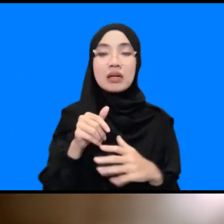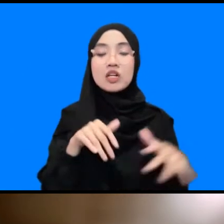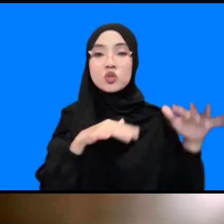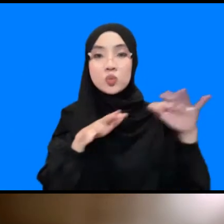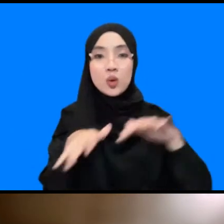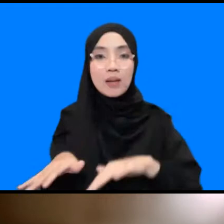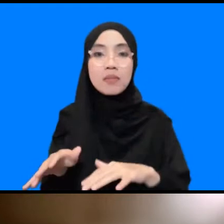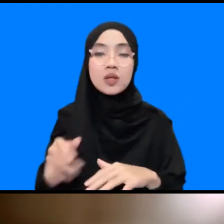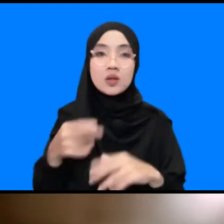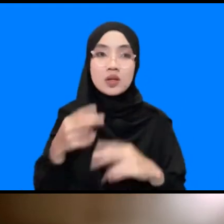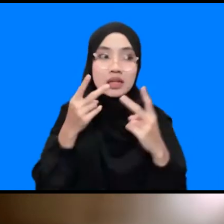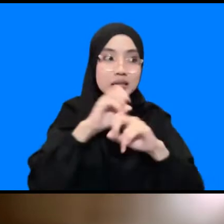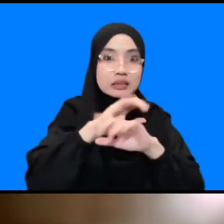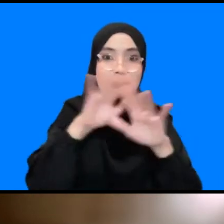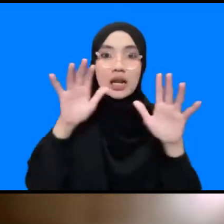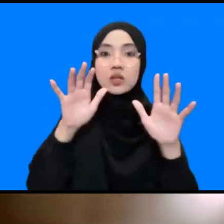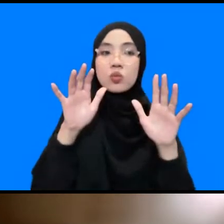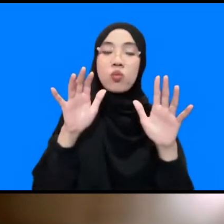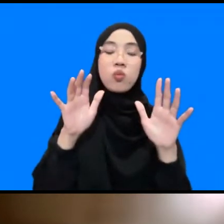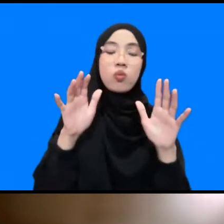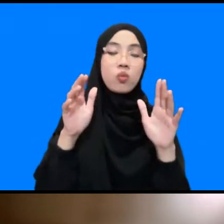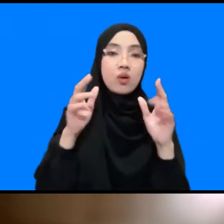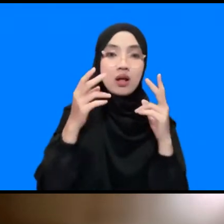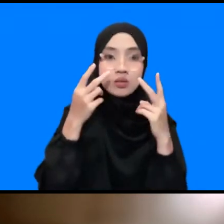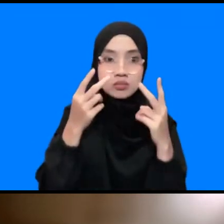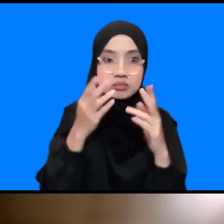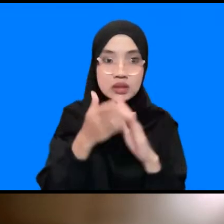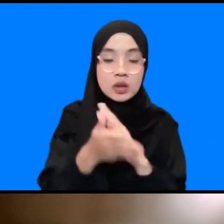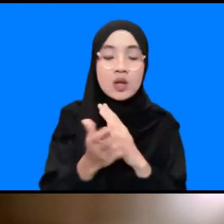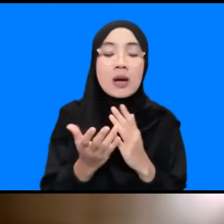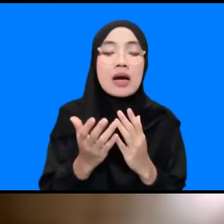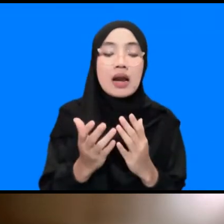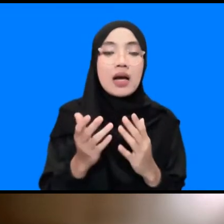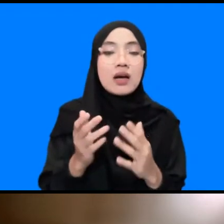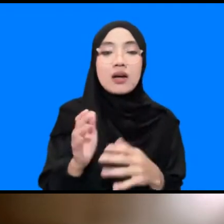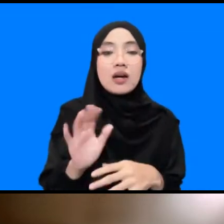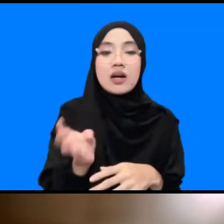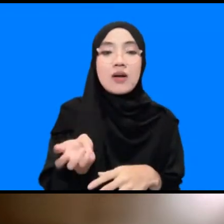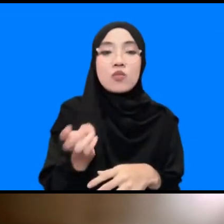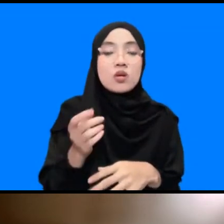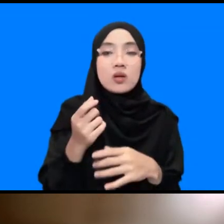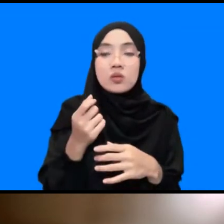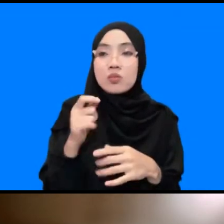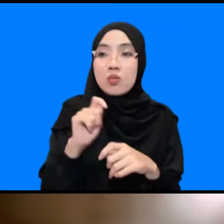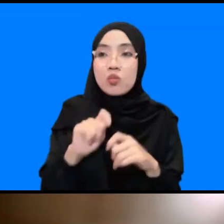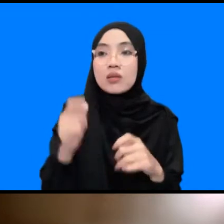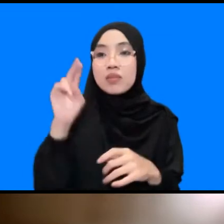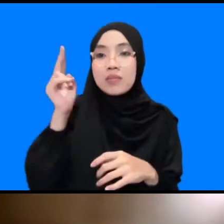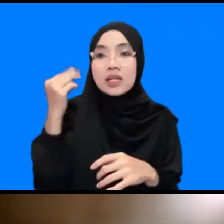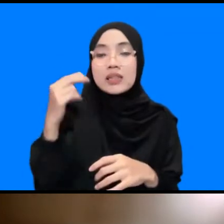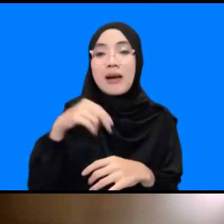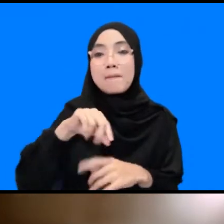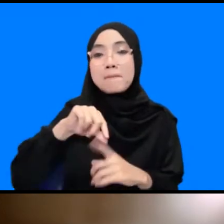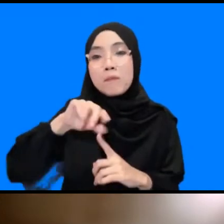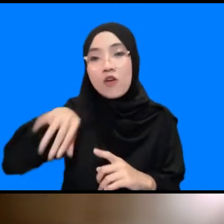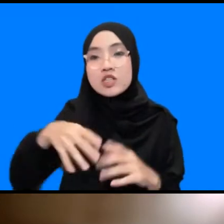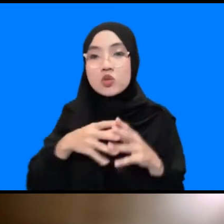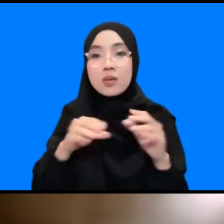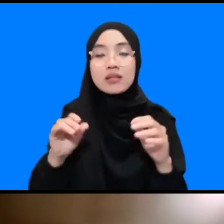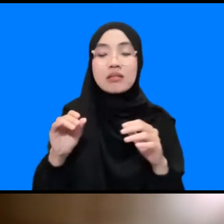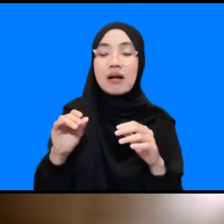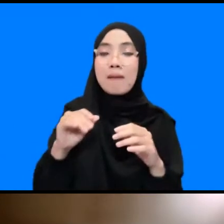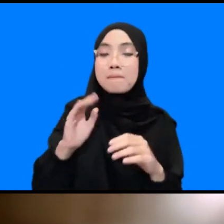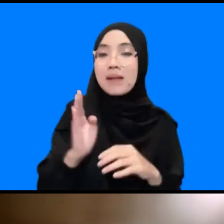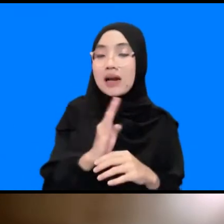itu ada di depan mata gitu kan dan tidak mudah juga untuk me-wake up pemerintah Provinsi Sumatera Barat ketika itu